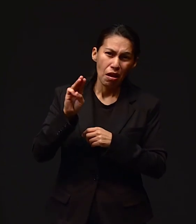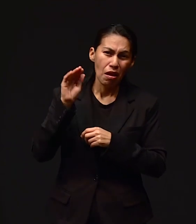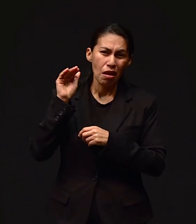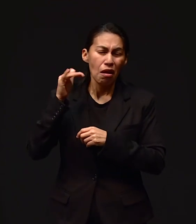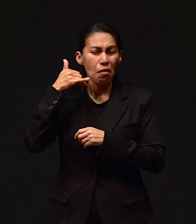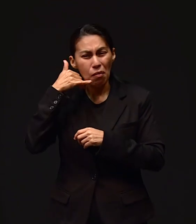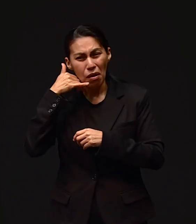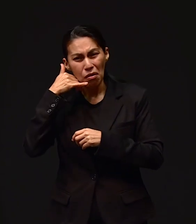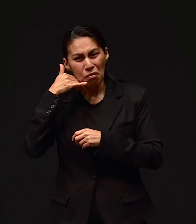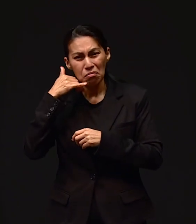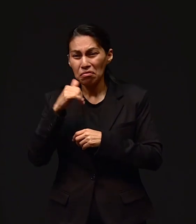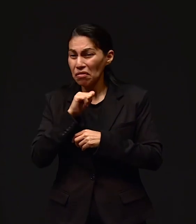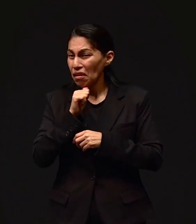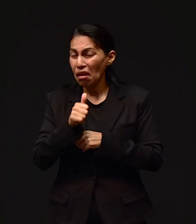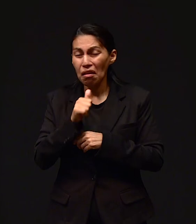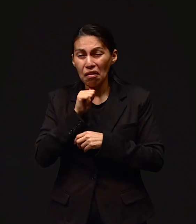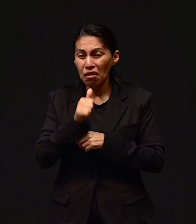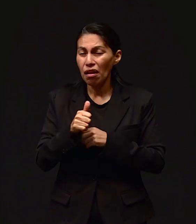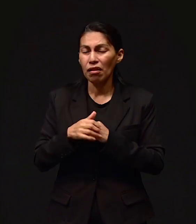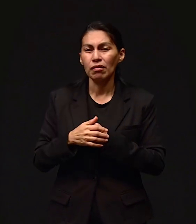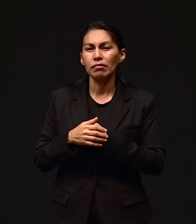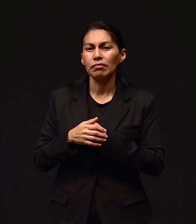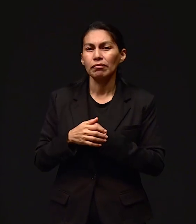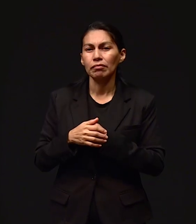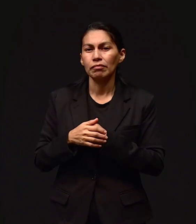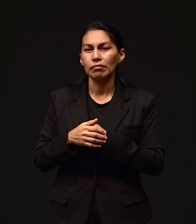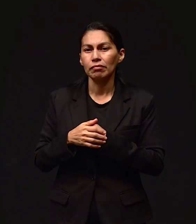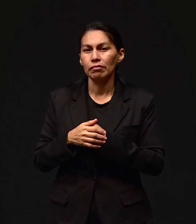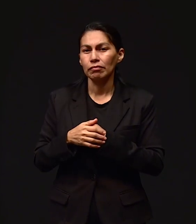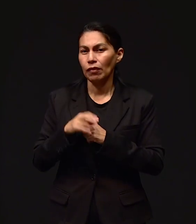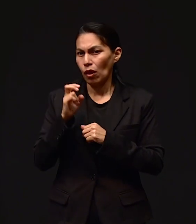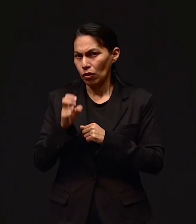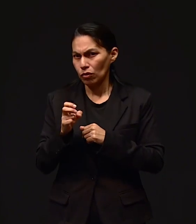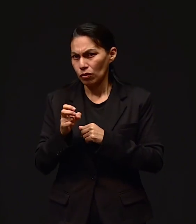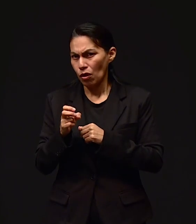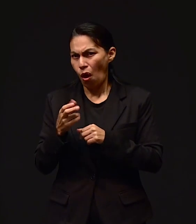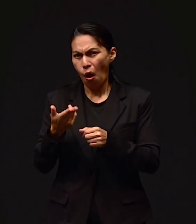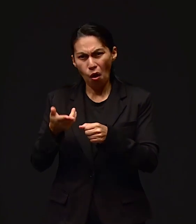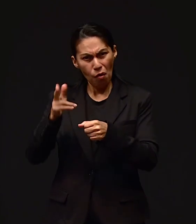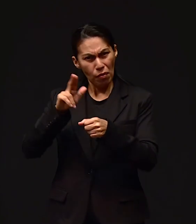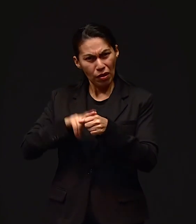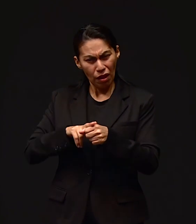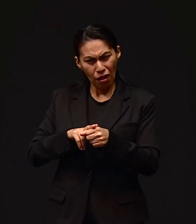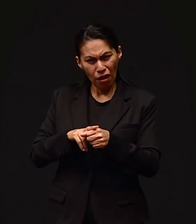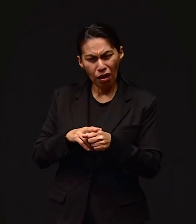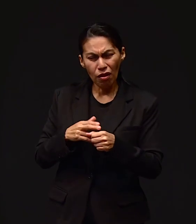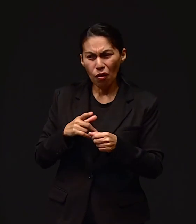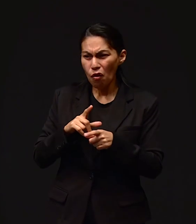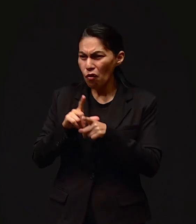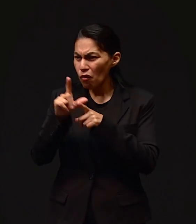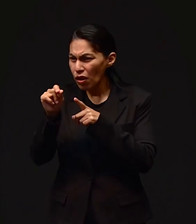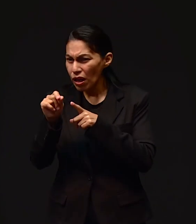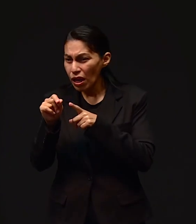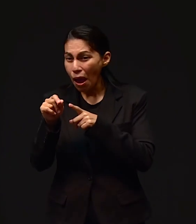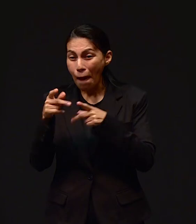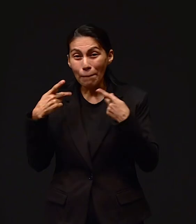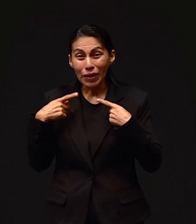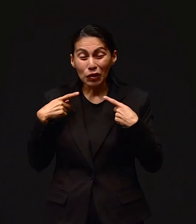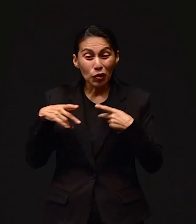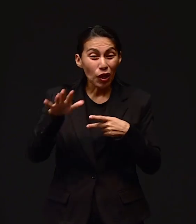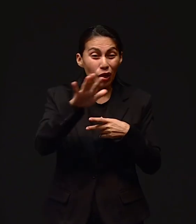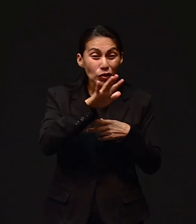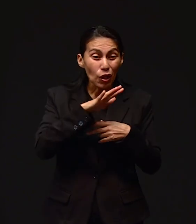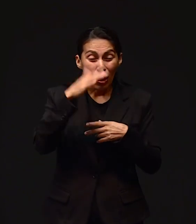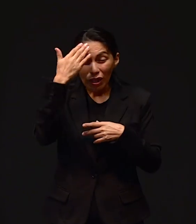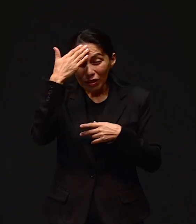Dice, hermana Dina, no aparece el carro. Para esto yo fui al hospital, al siguiente día fui al hospital y ya todo el mundo